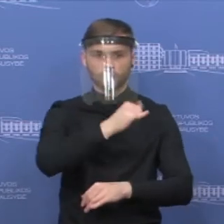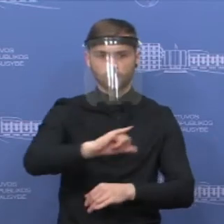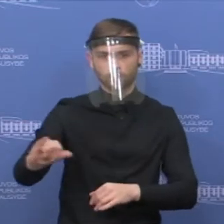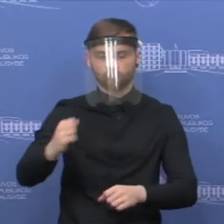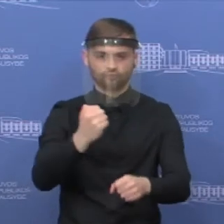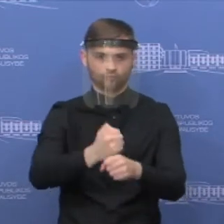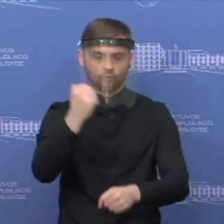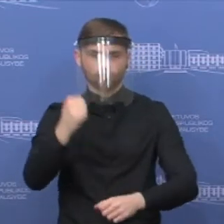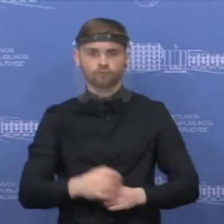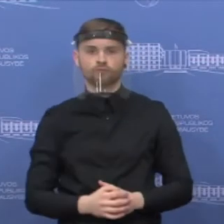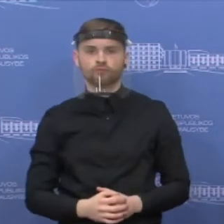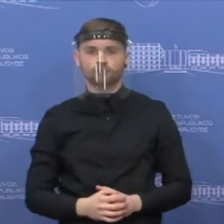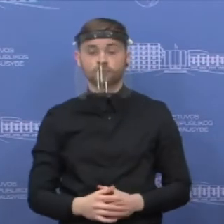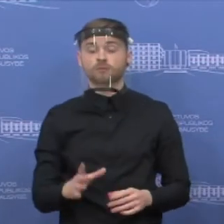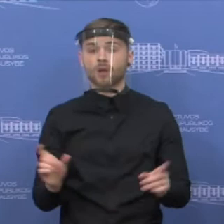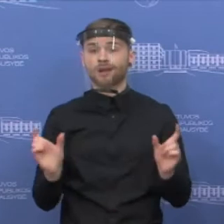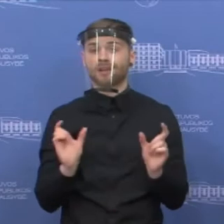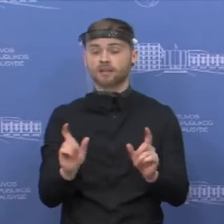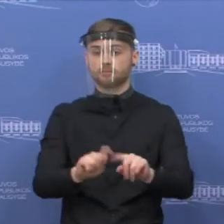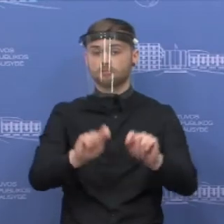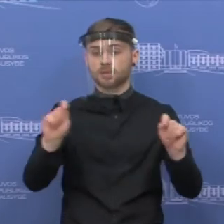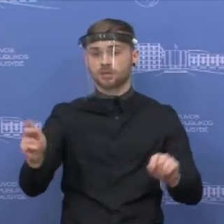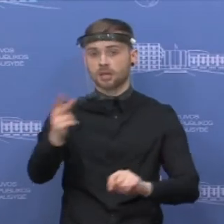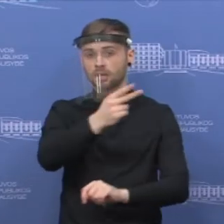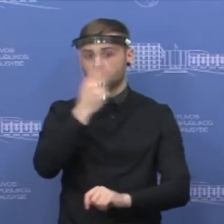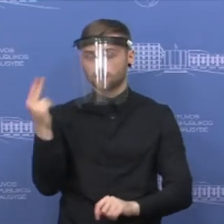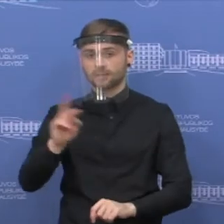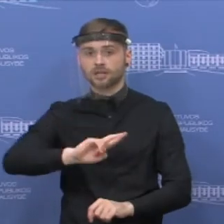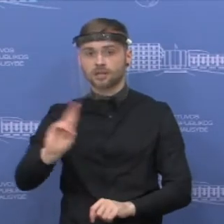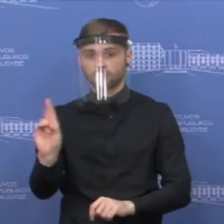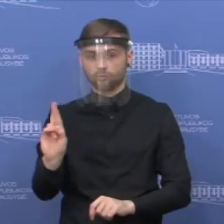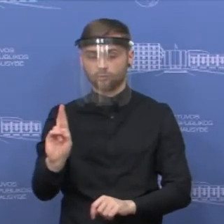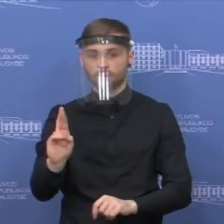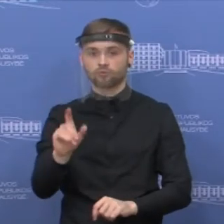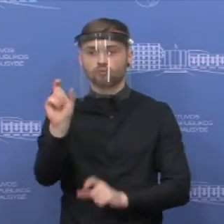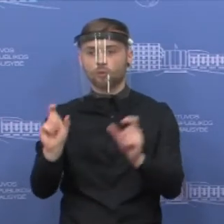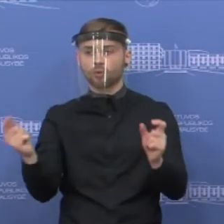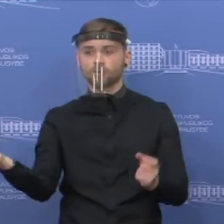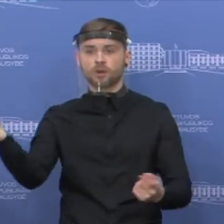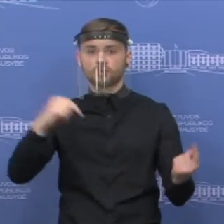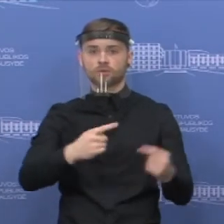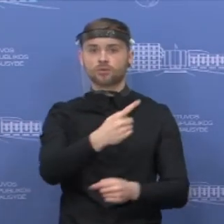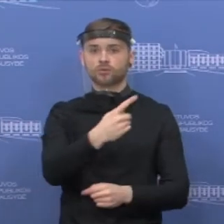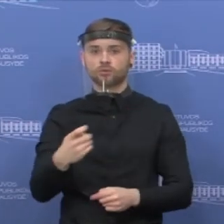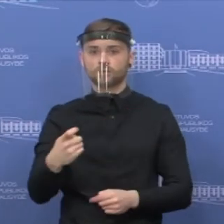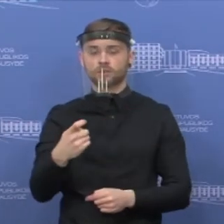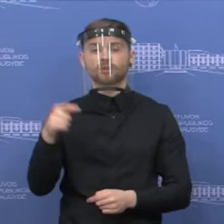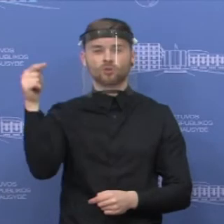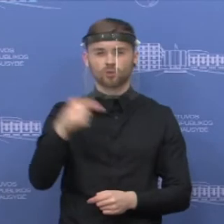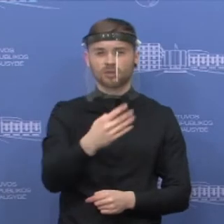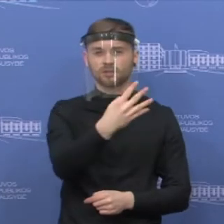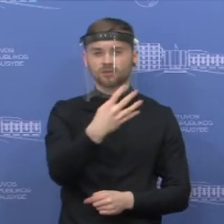karantino paskalbimo pradžios į Lietuvos Respubliką buvo neįleisti 1408